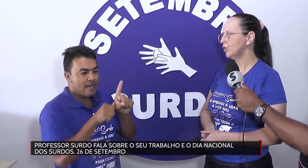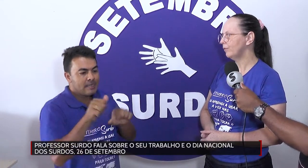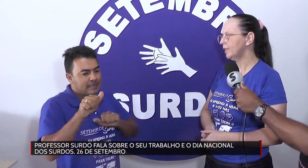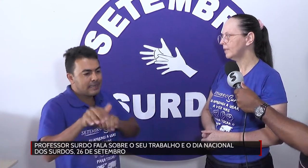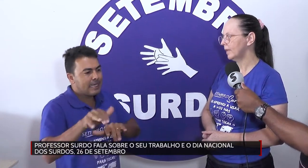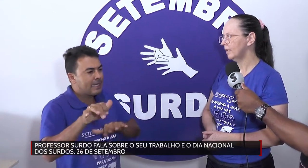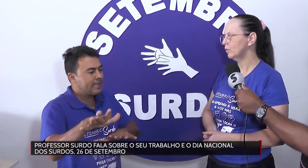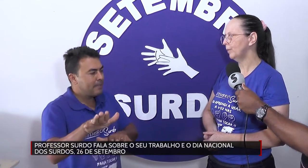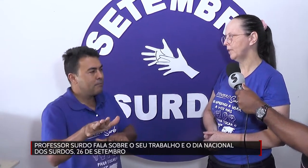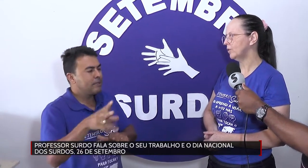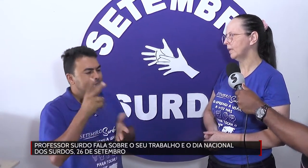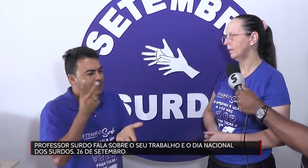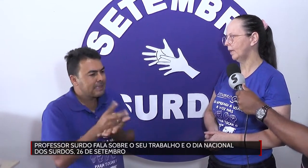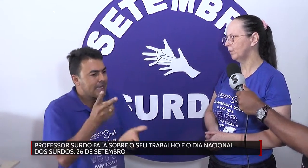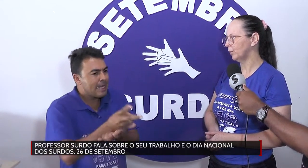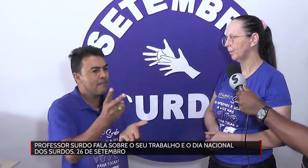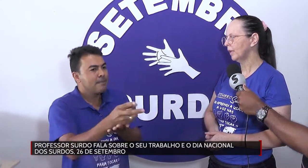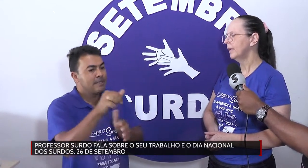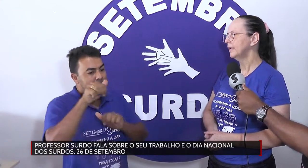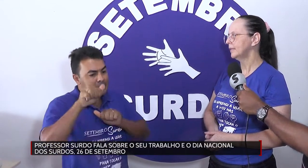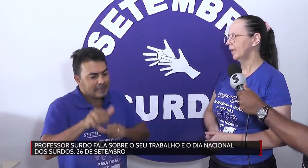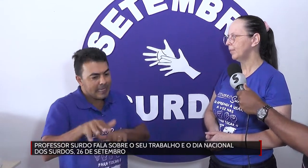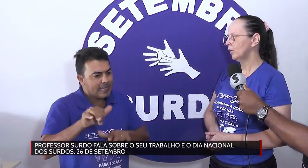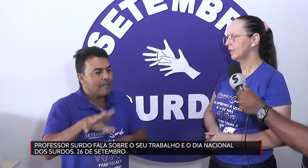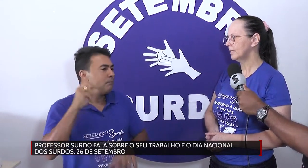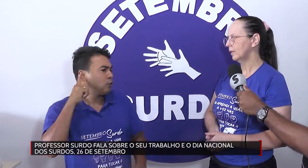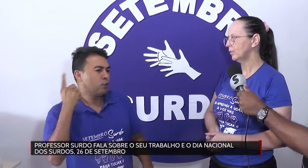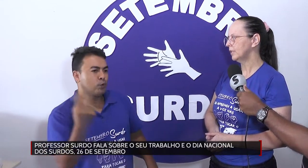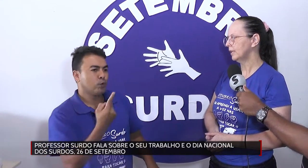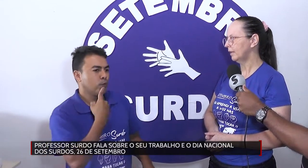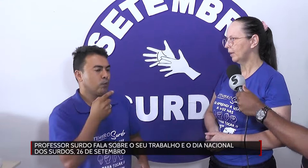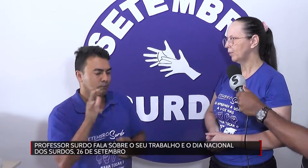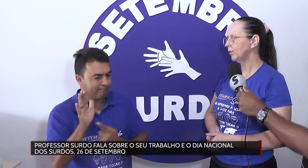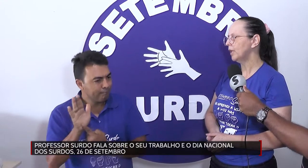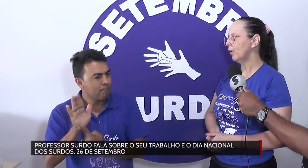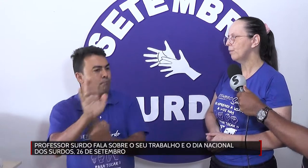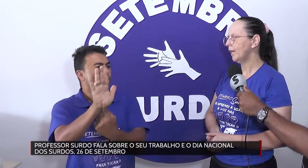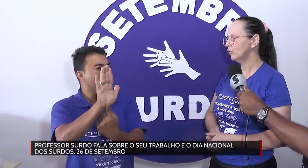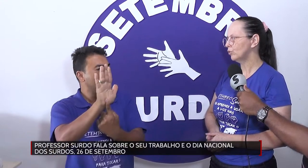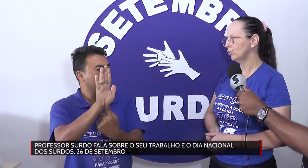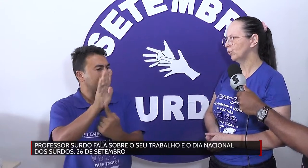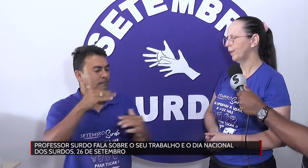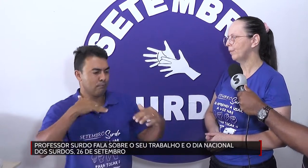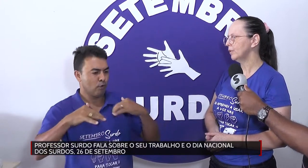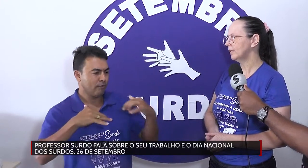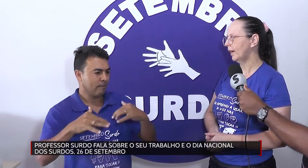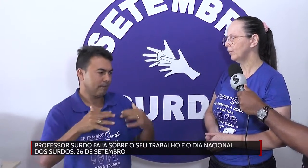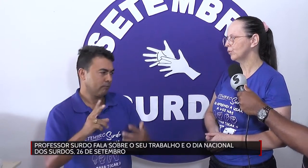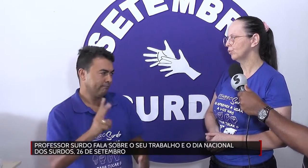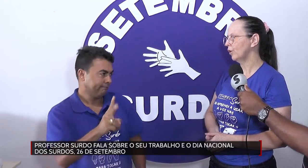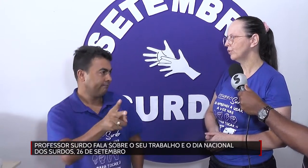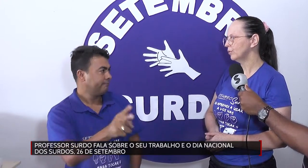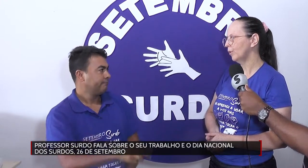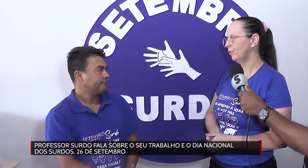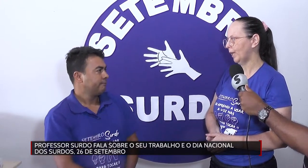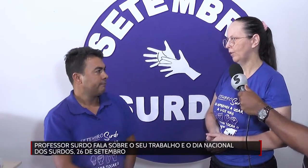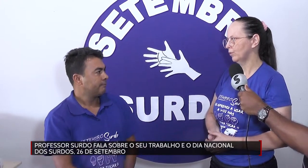dia 26 do mês de setembro. Sempre nós estamos em setembro, que é o mês do surdo, para mostrarmos os nossos movimentos.